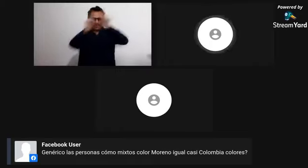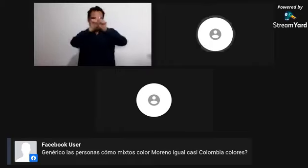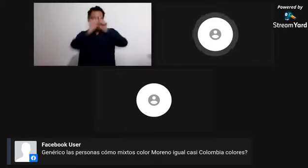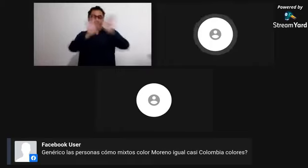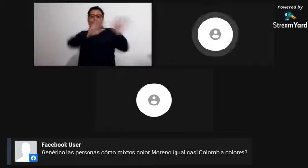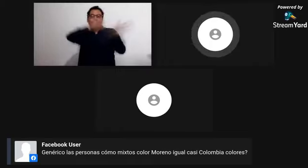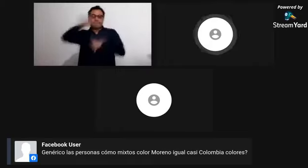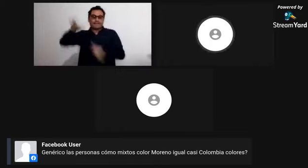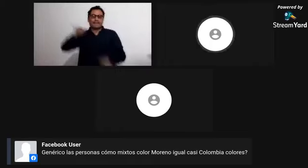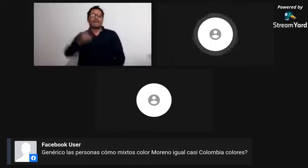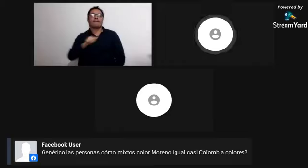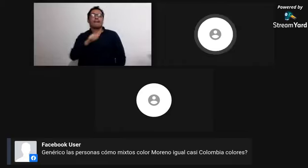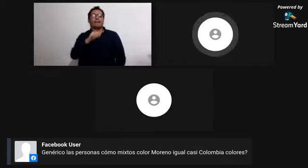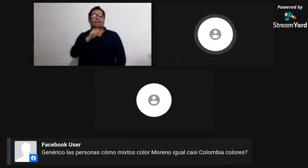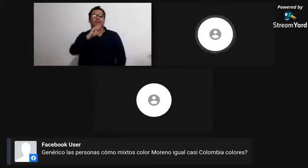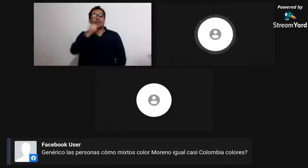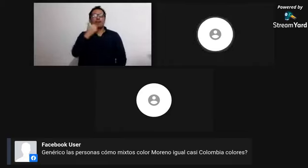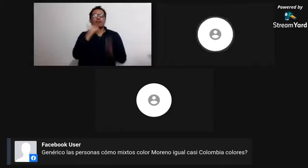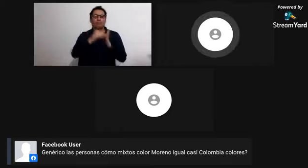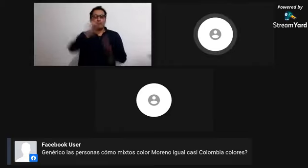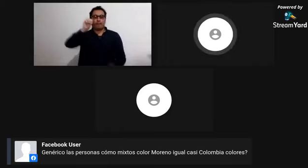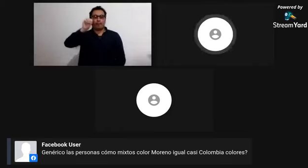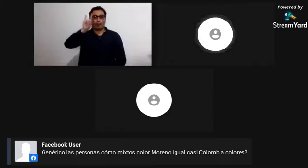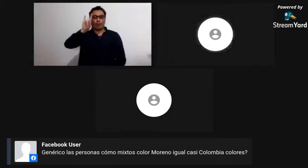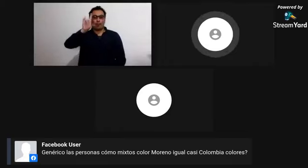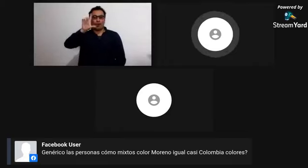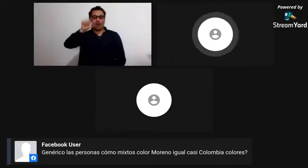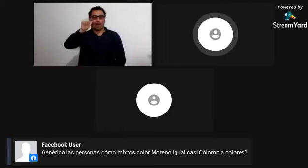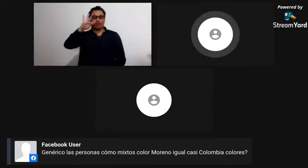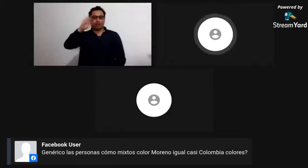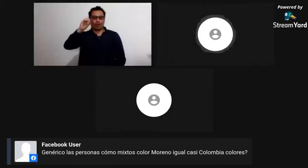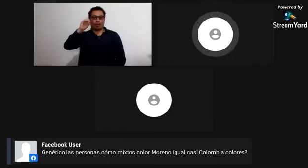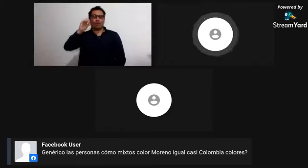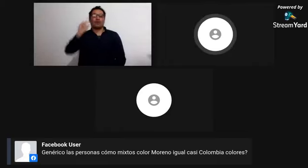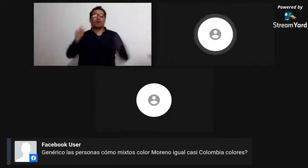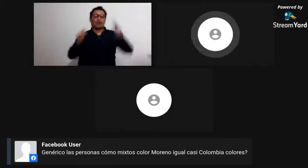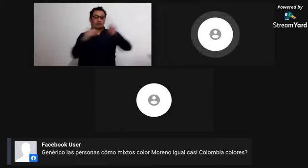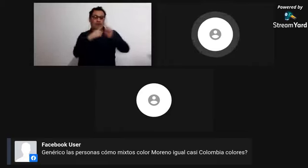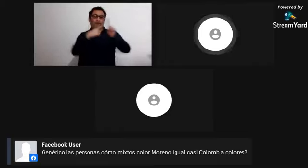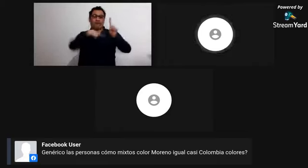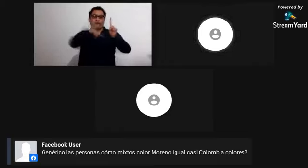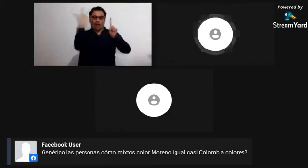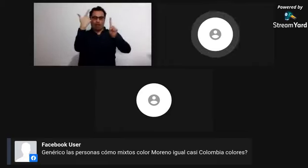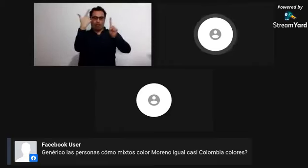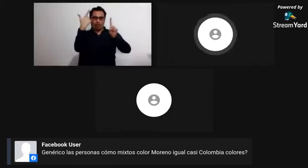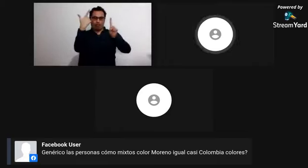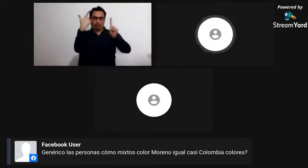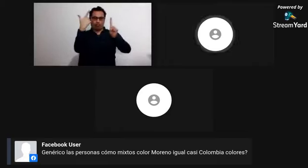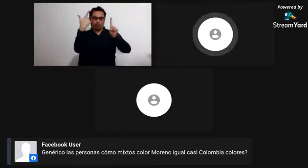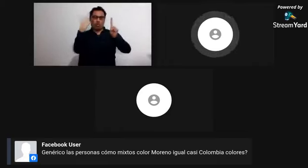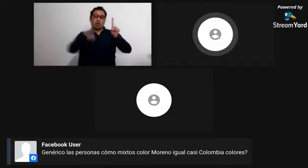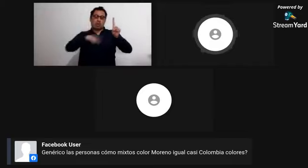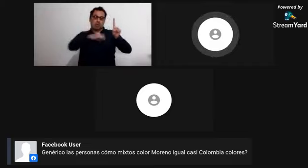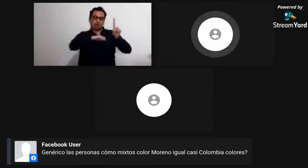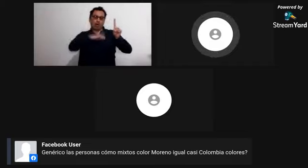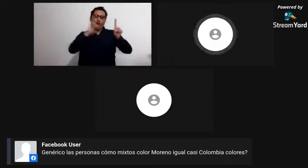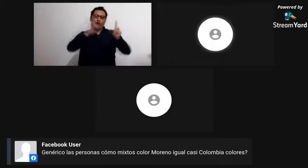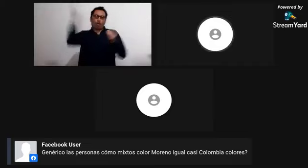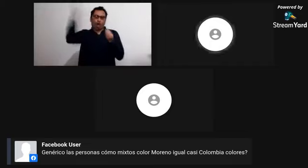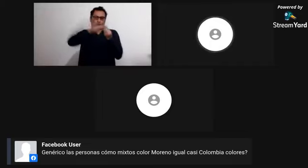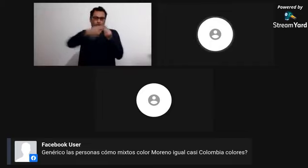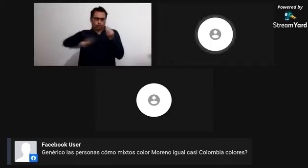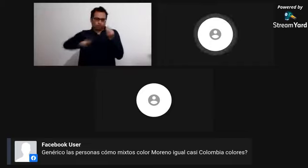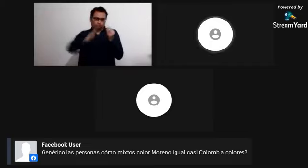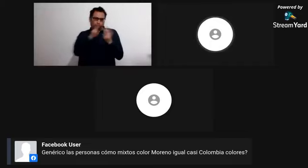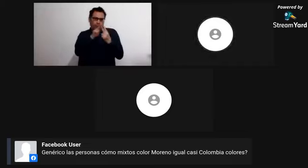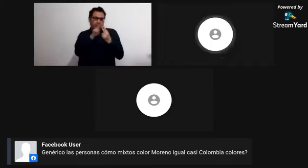da entre un indígena y un negro. Y digamos que gracias a la unión de estas dos razas,